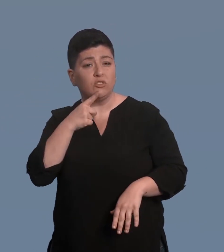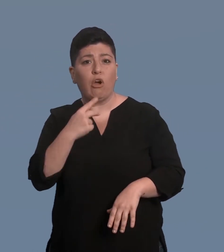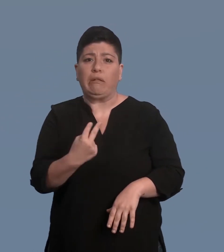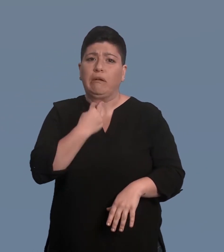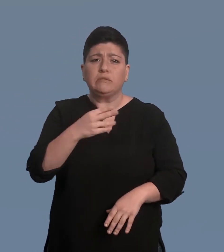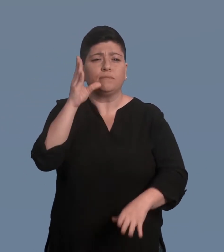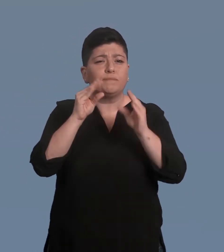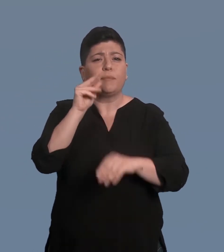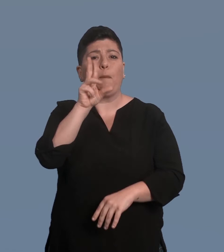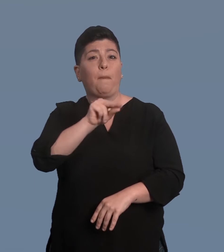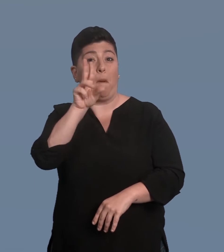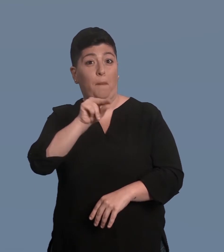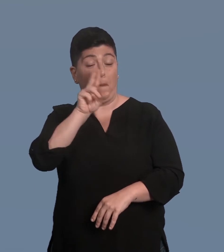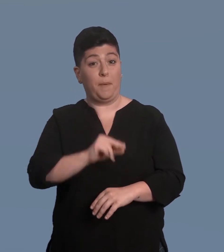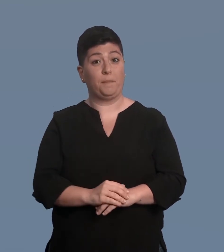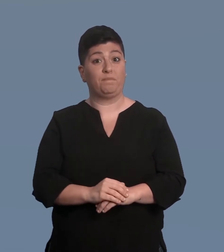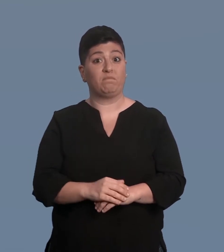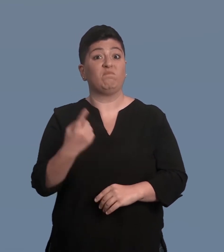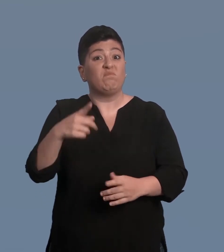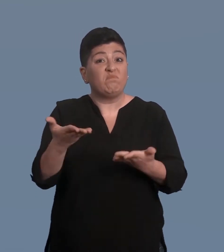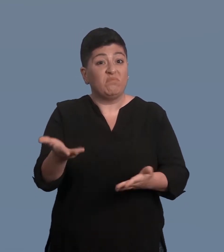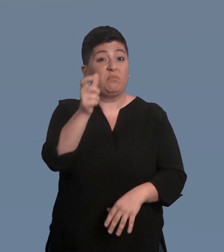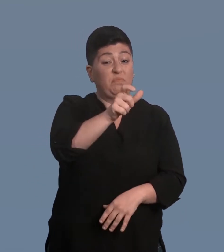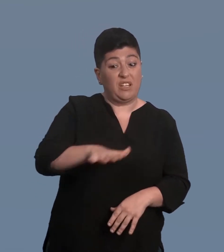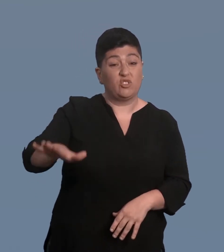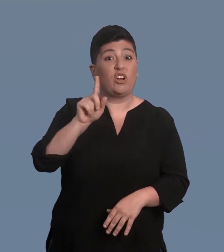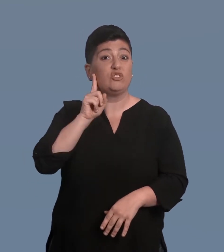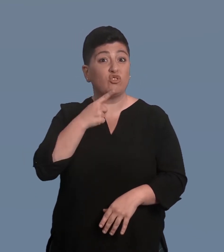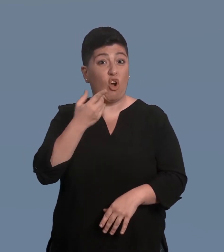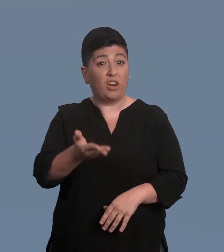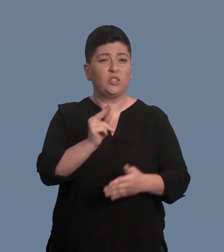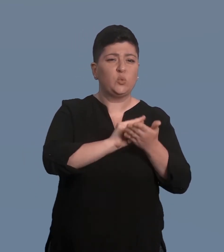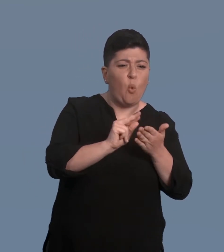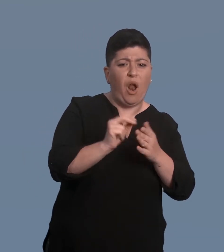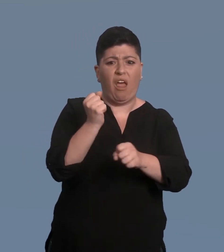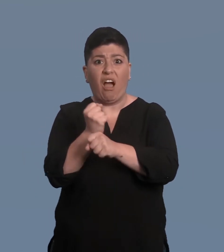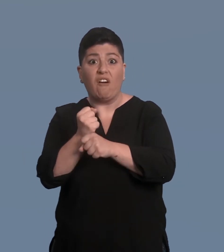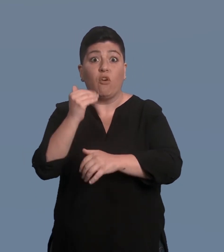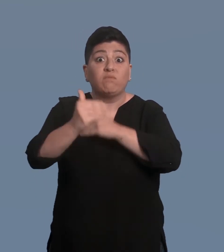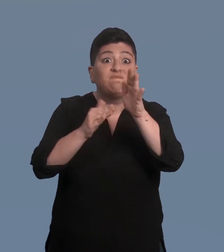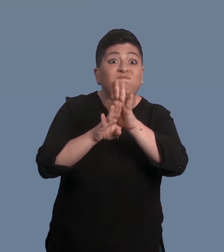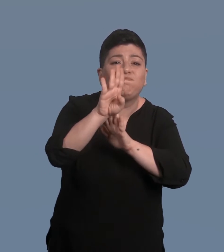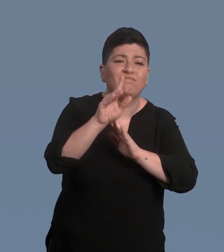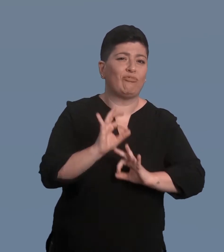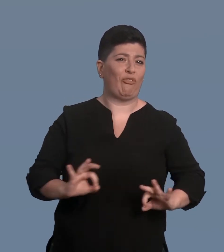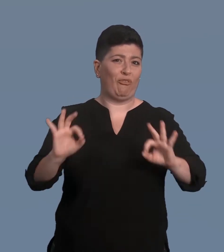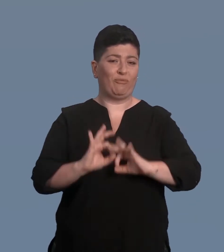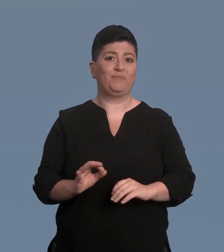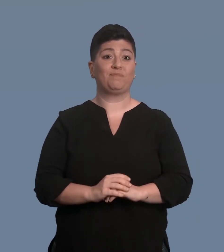bambini sordi erano costretti a imparare il linguaggio parlato. A causa della promozione unilaterale del linguaggio parlato, le persone non